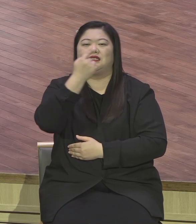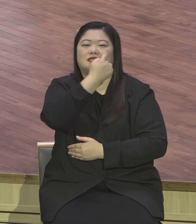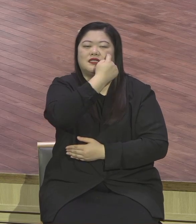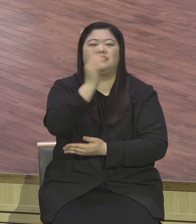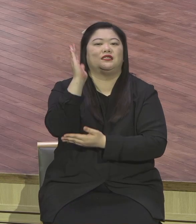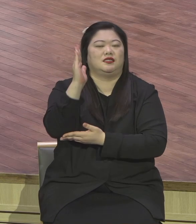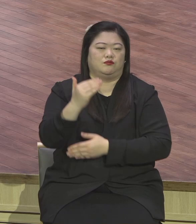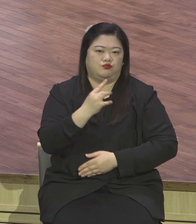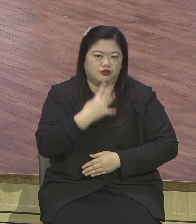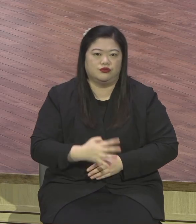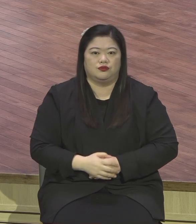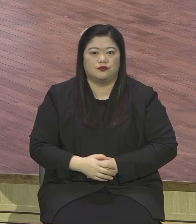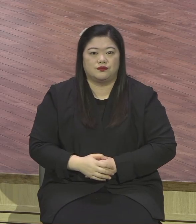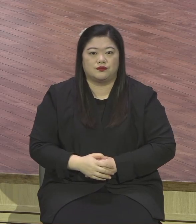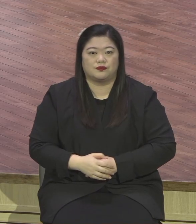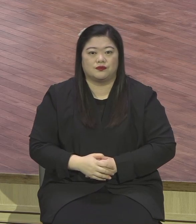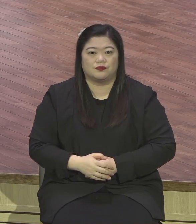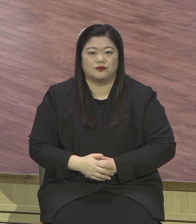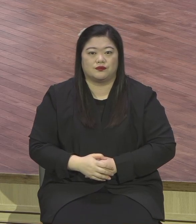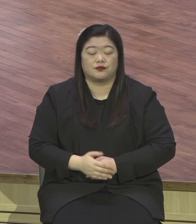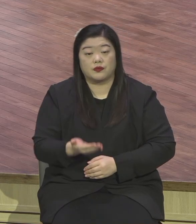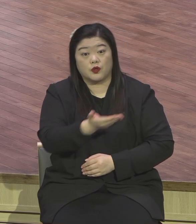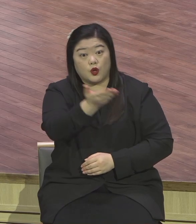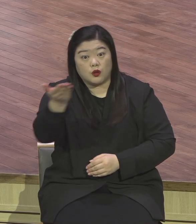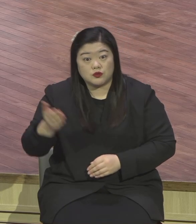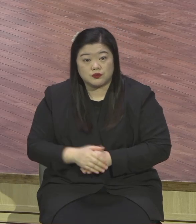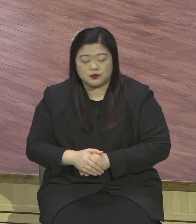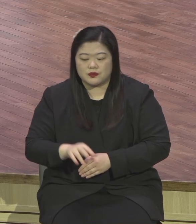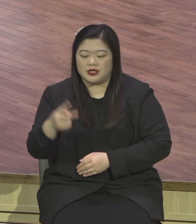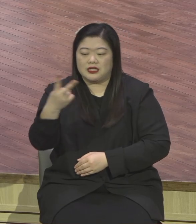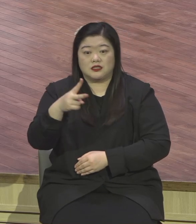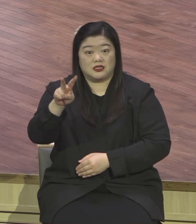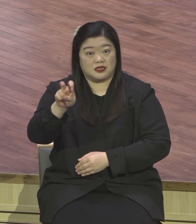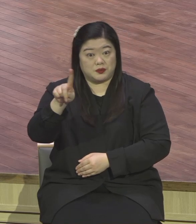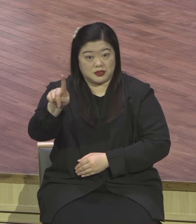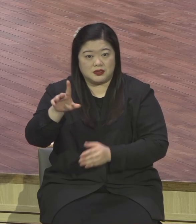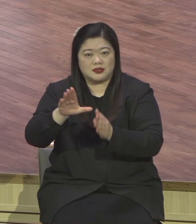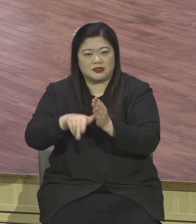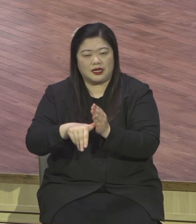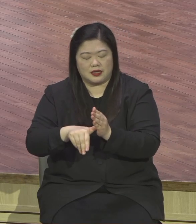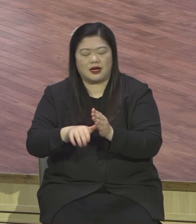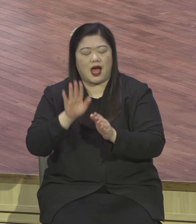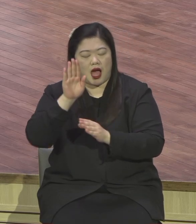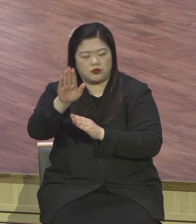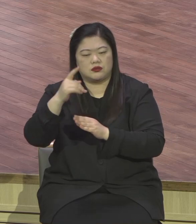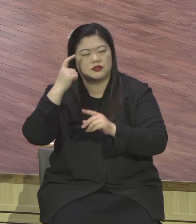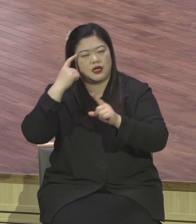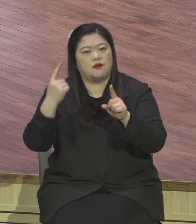바꾸세요. 안 그러면 고생할 거예요. 힘들 거예요. 사는 게